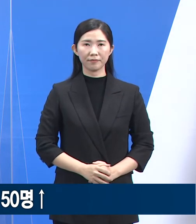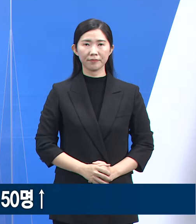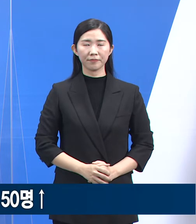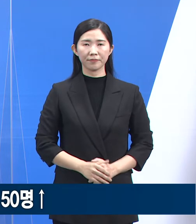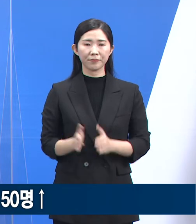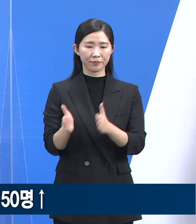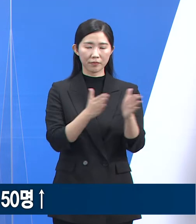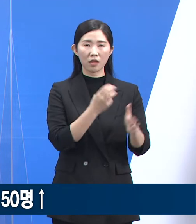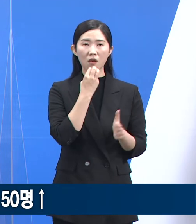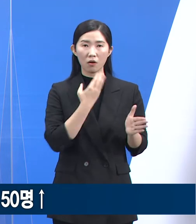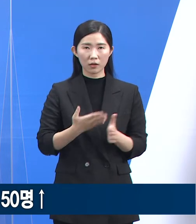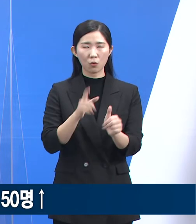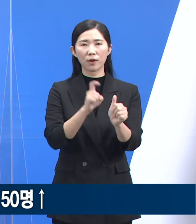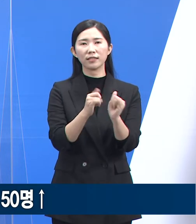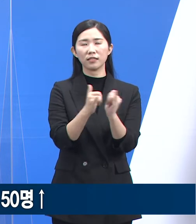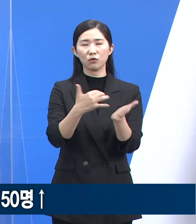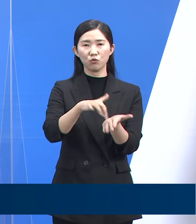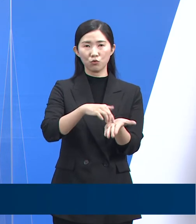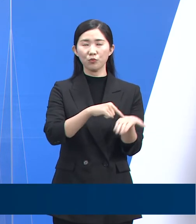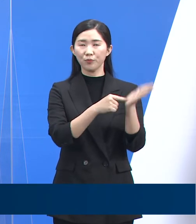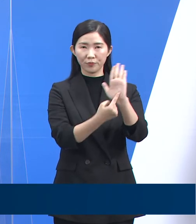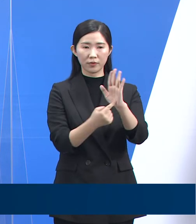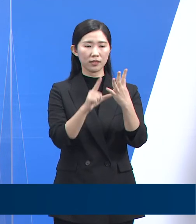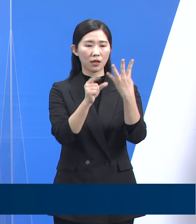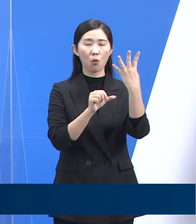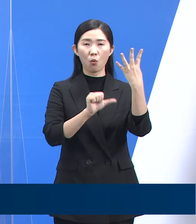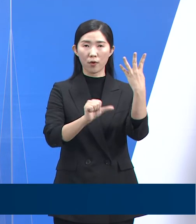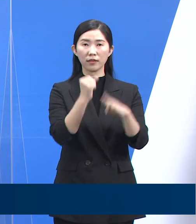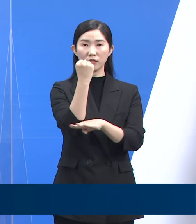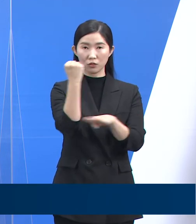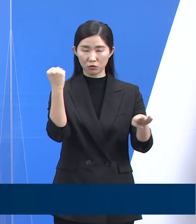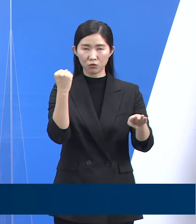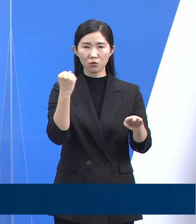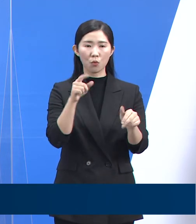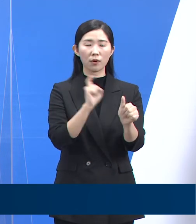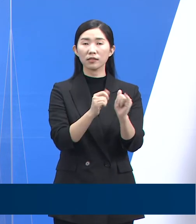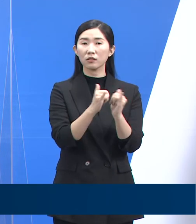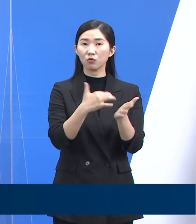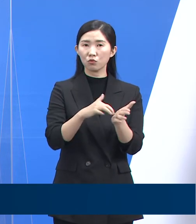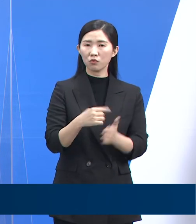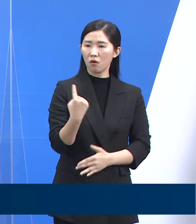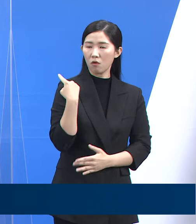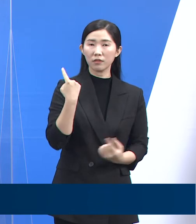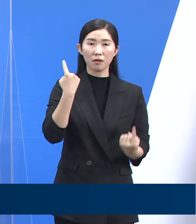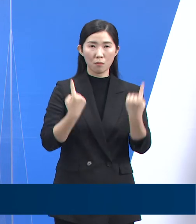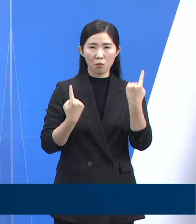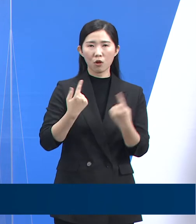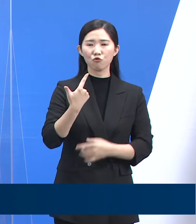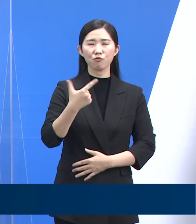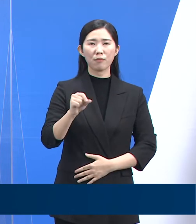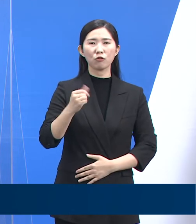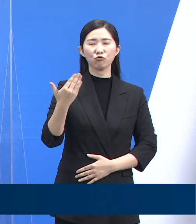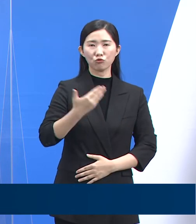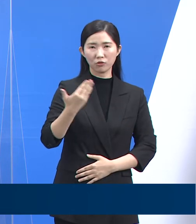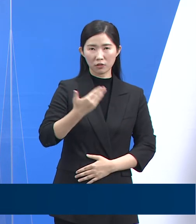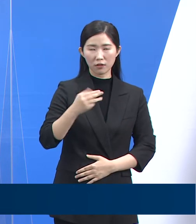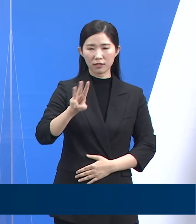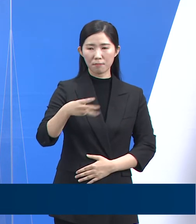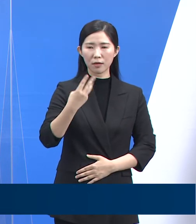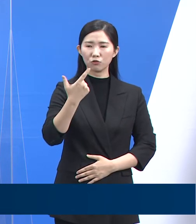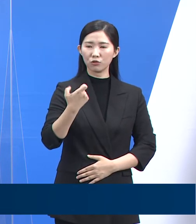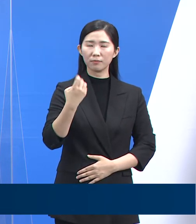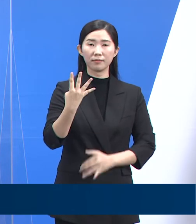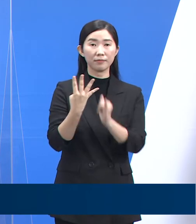다음은 경기도 확진자 발생 현황입니다. 4월 5일 0시 기준 경기도 확진자 수는 전일 오전 0시 대비 6만 9,364명